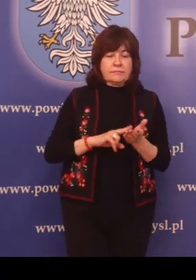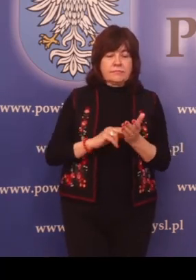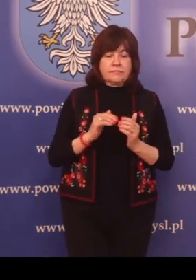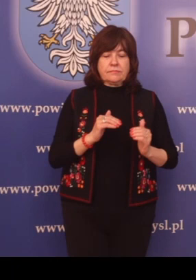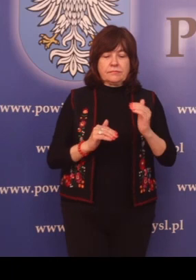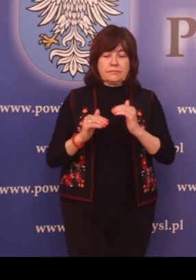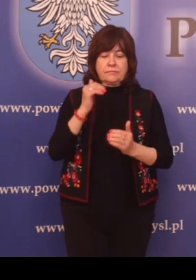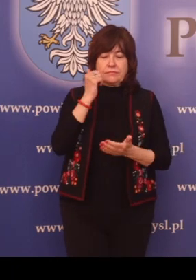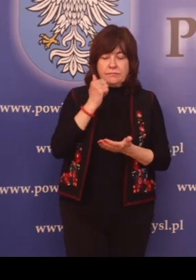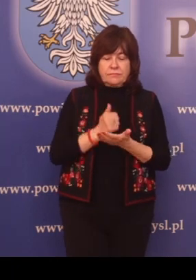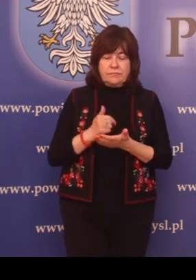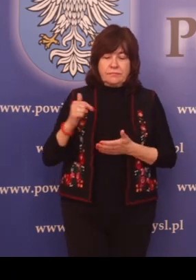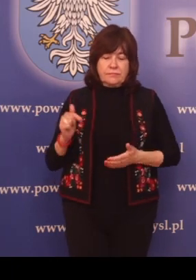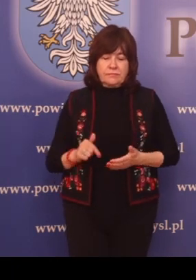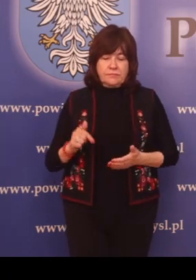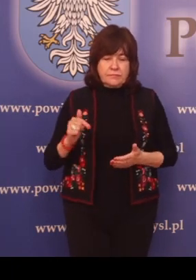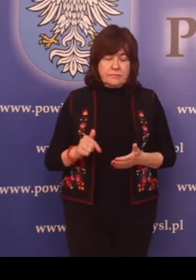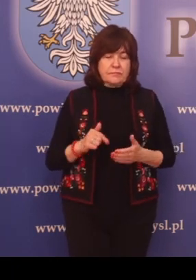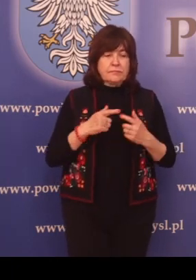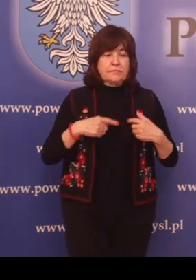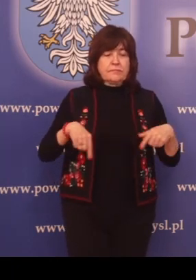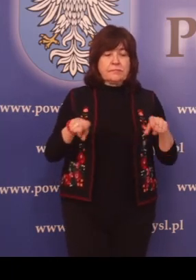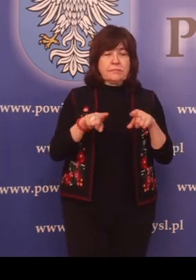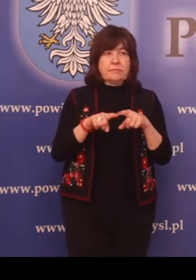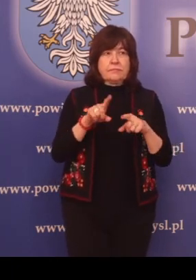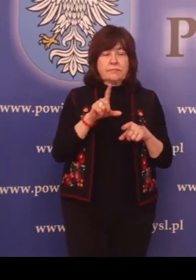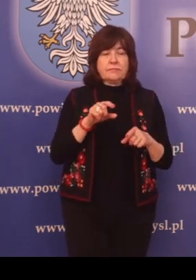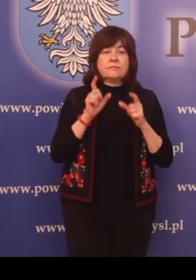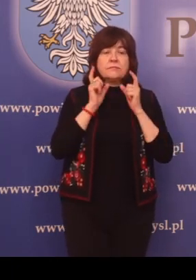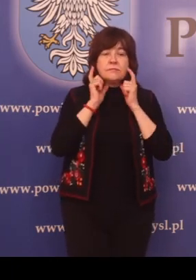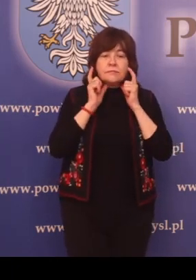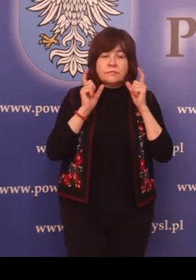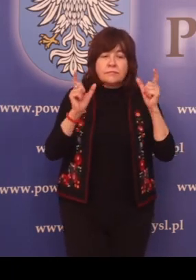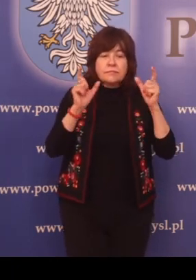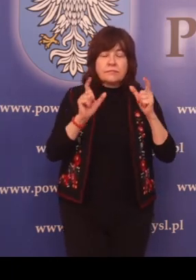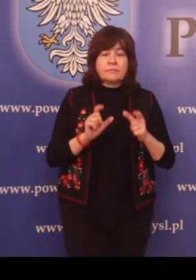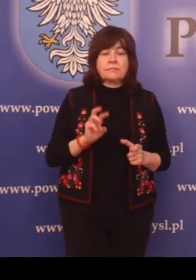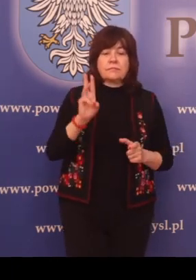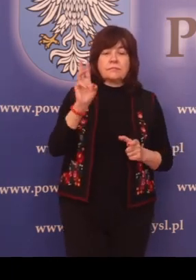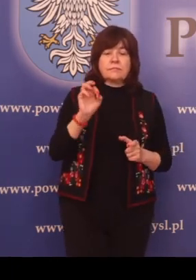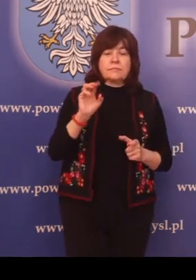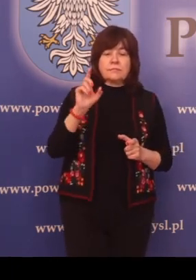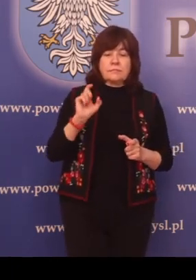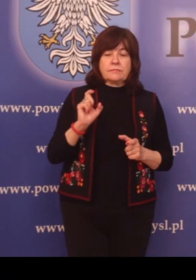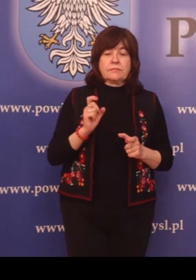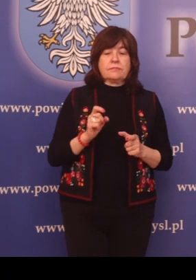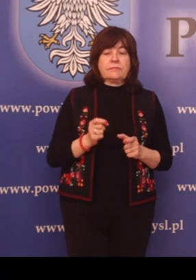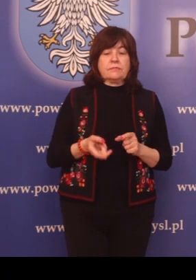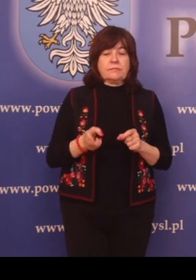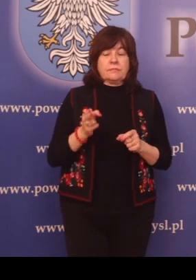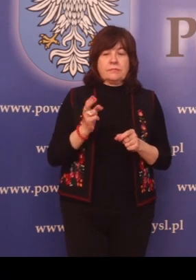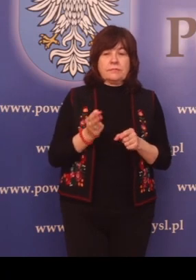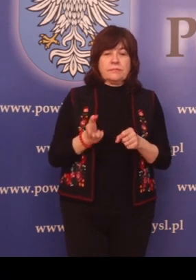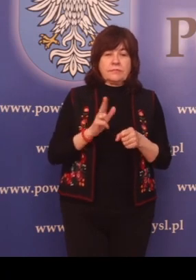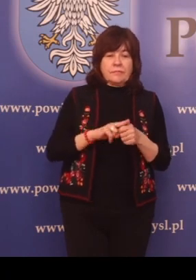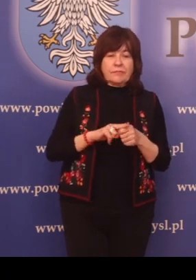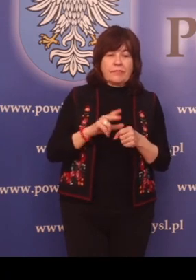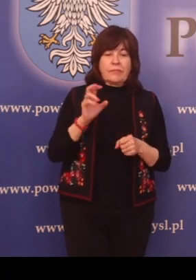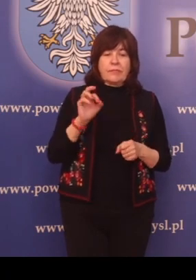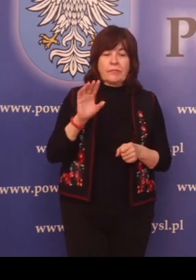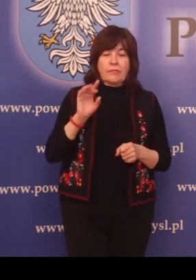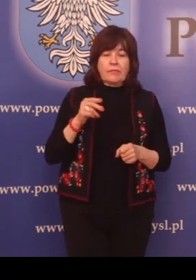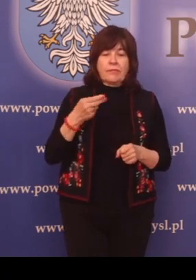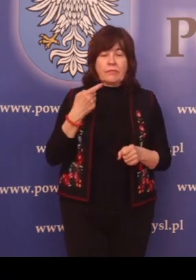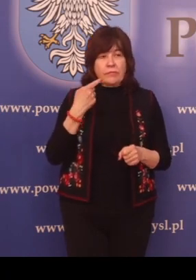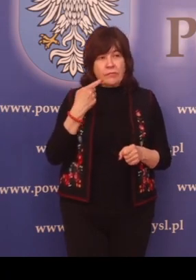obowiązków wynikających ze zgłoszenia, wobec którego organ nie wniósł sprzeciwu na rzecz innego